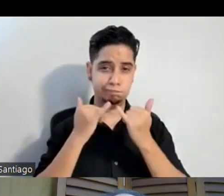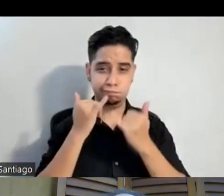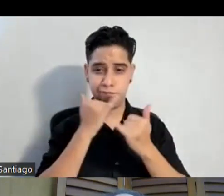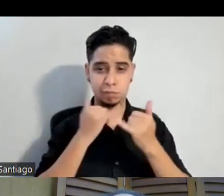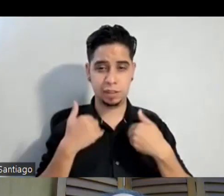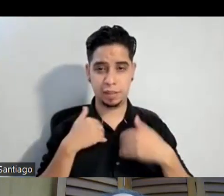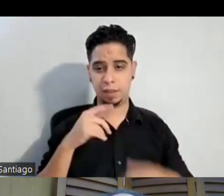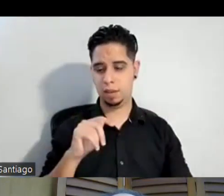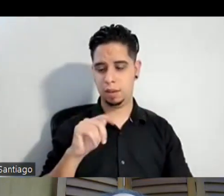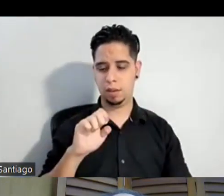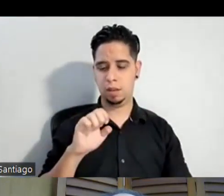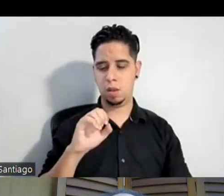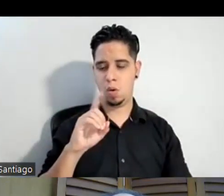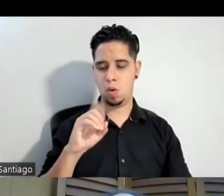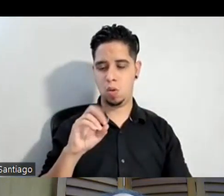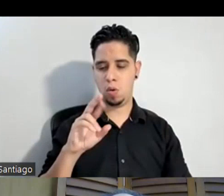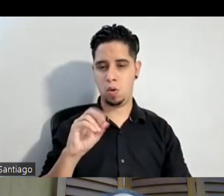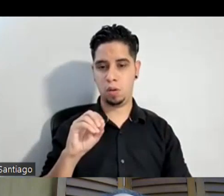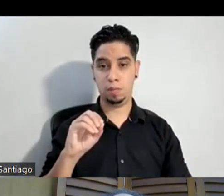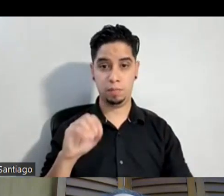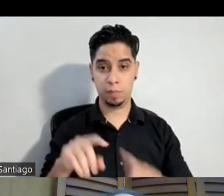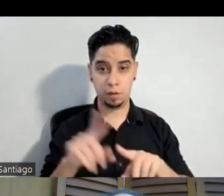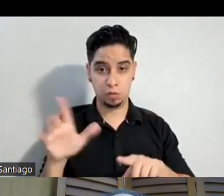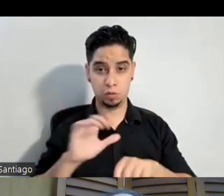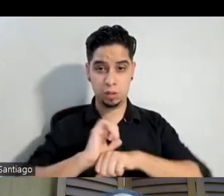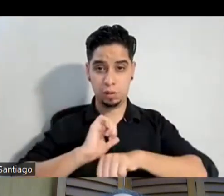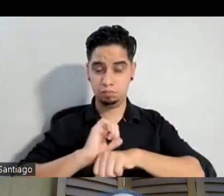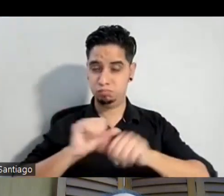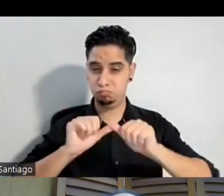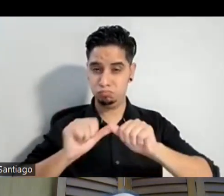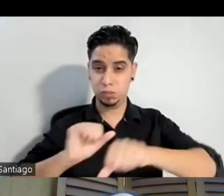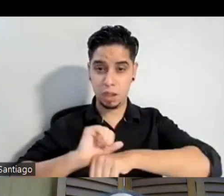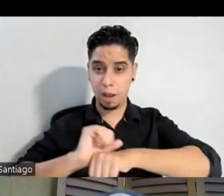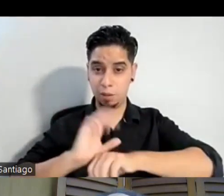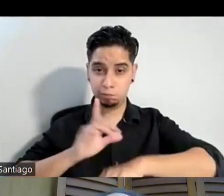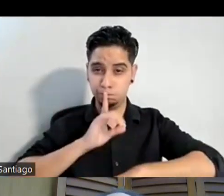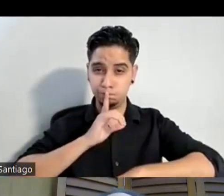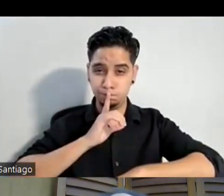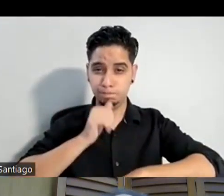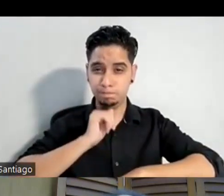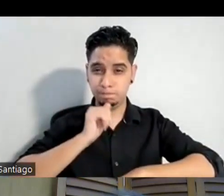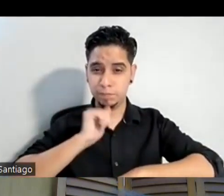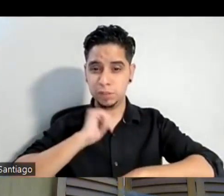verdad pero sin embargo pues es la empleada de él tiene que seguir trabajándole verdad hay que comer y hay que llevar comida a la casa